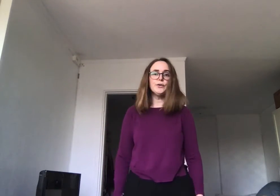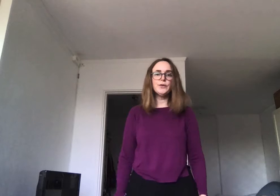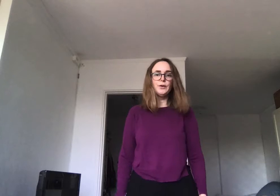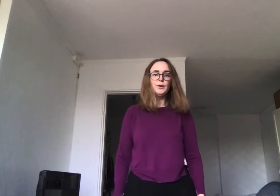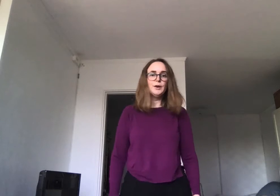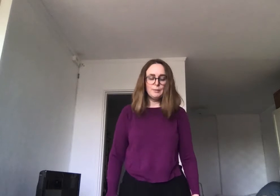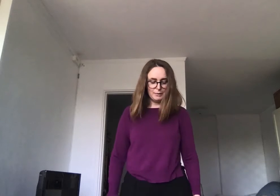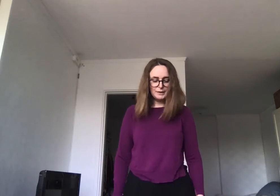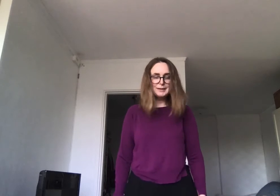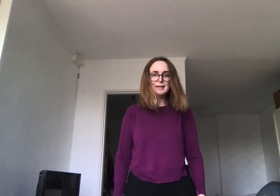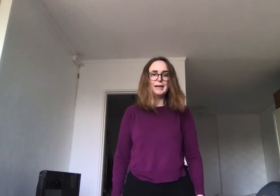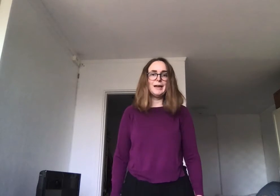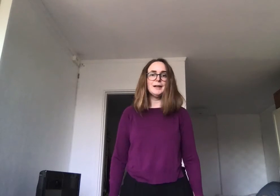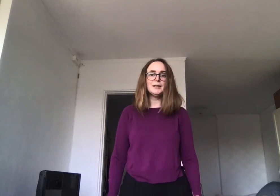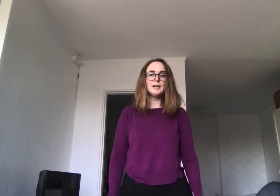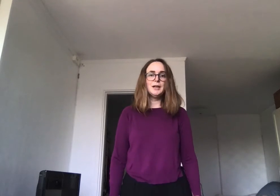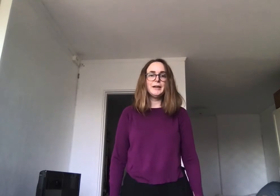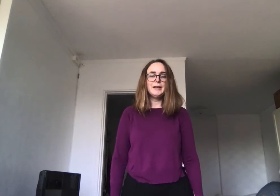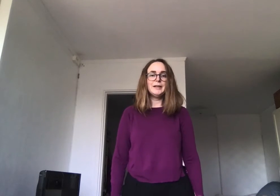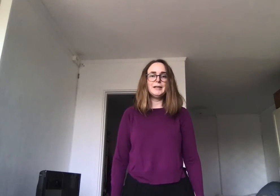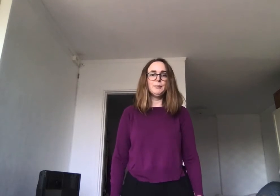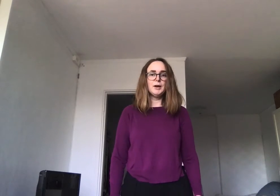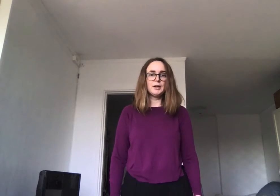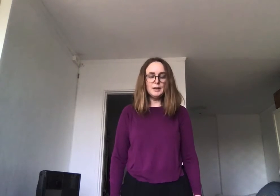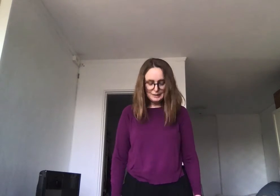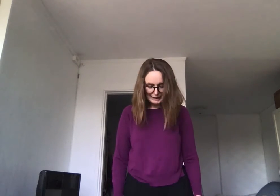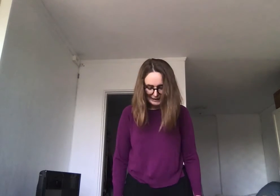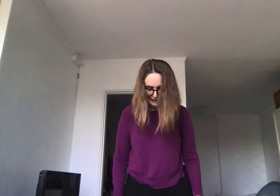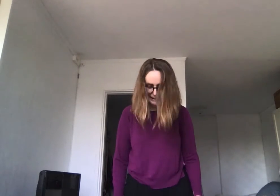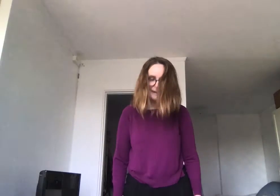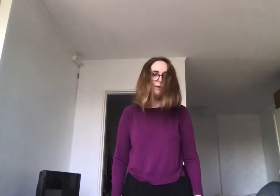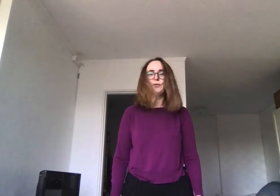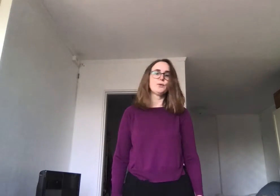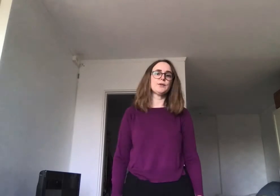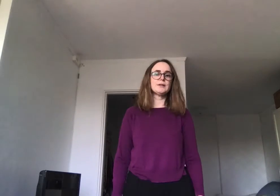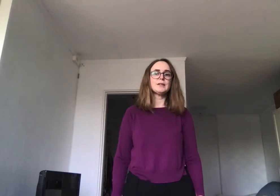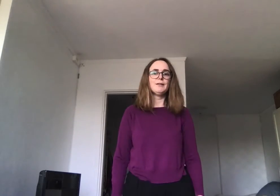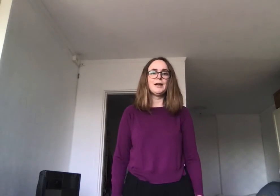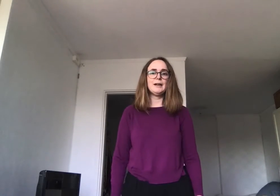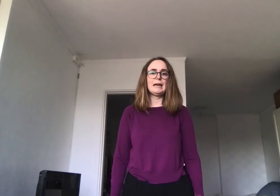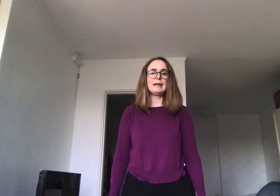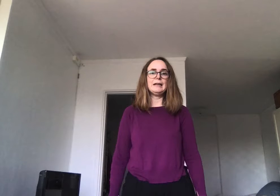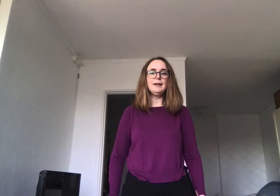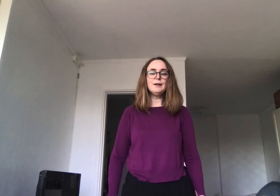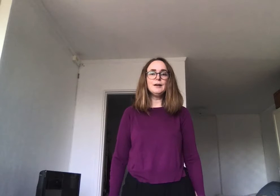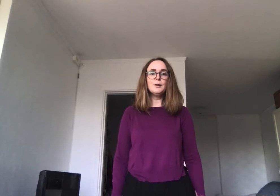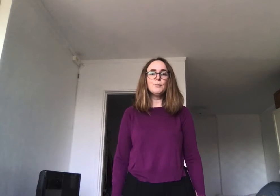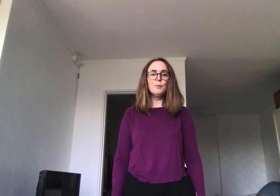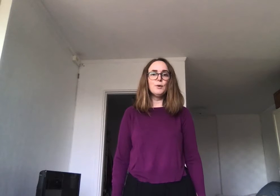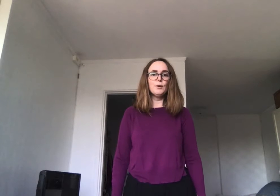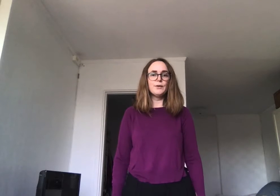plassert i bakken. Hele foten skal være nedi, både